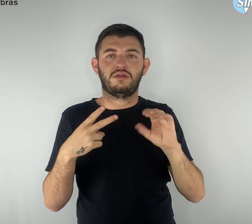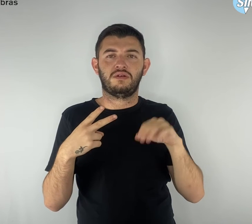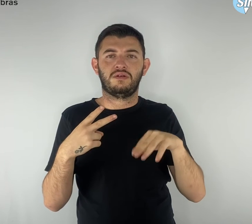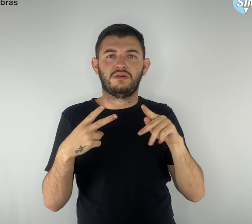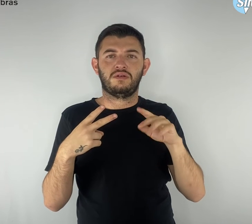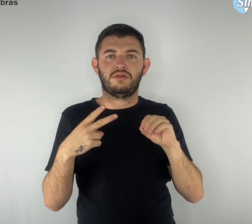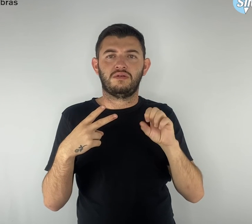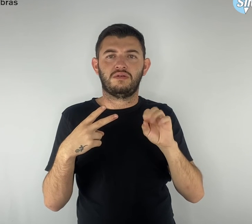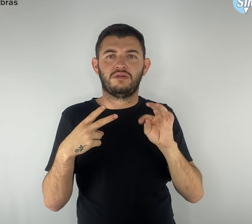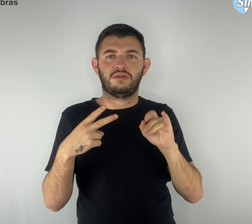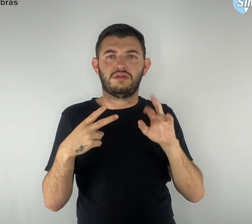participante.